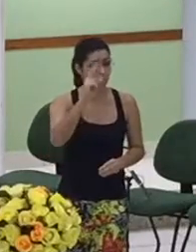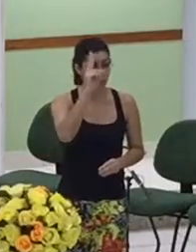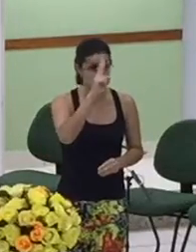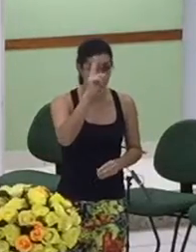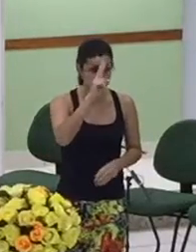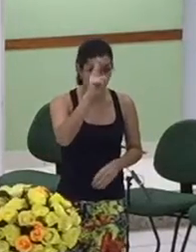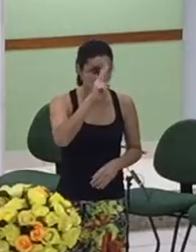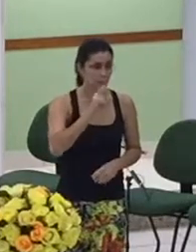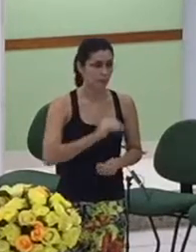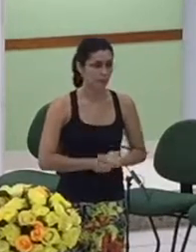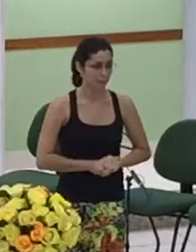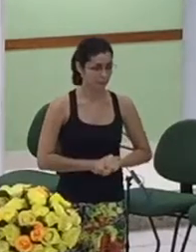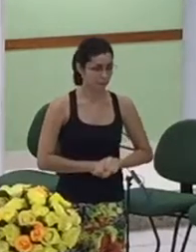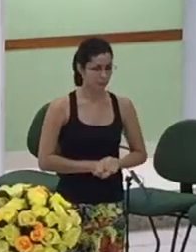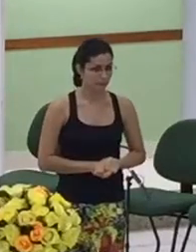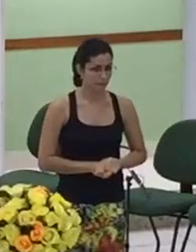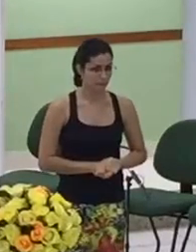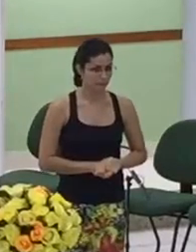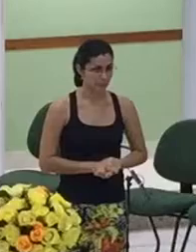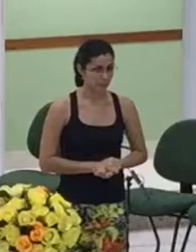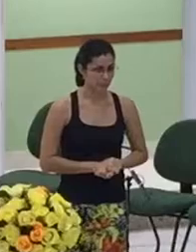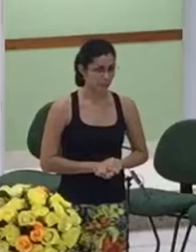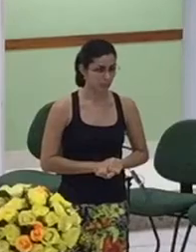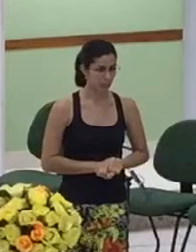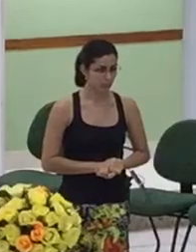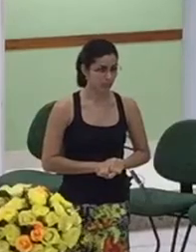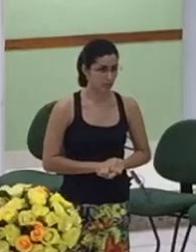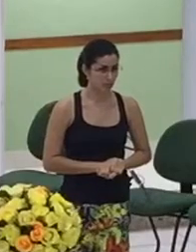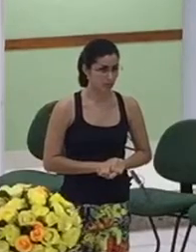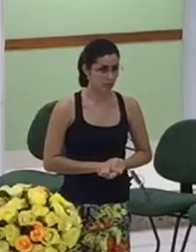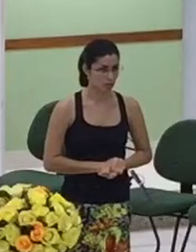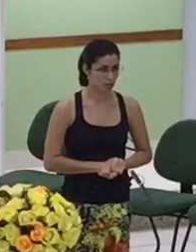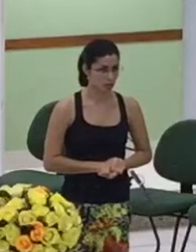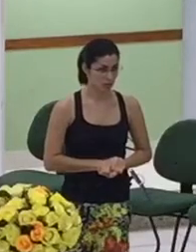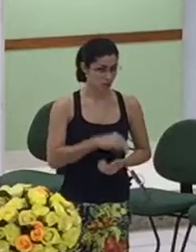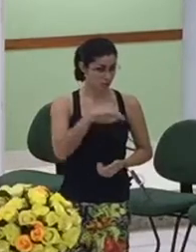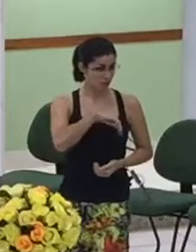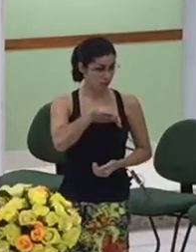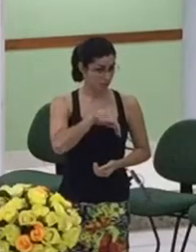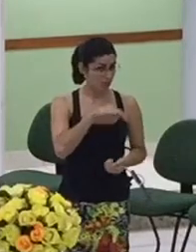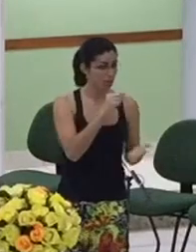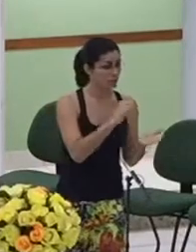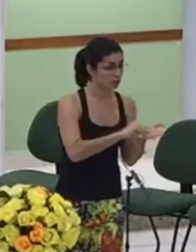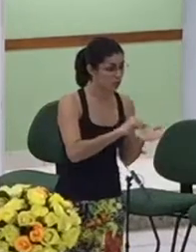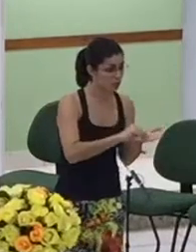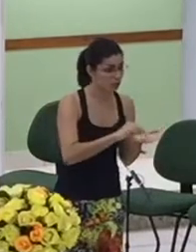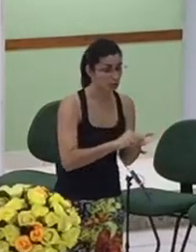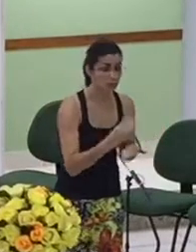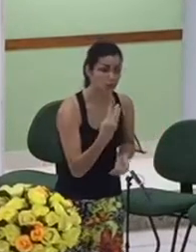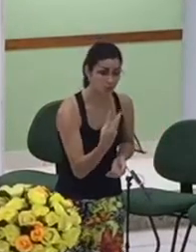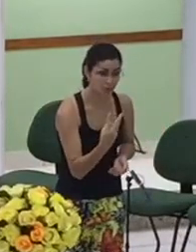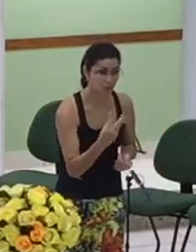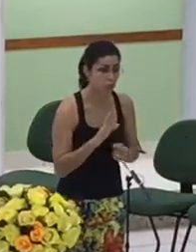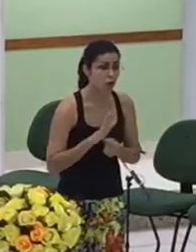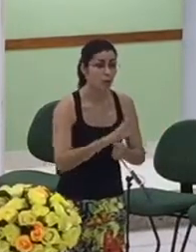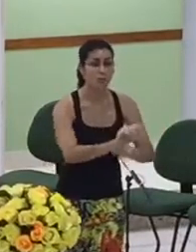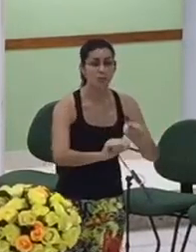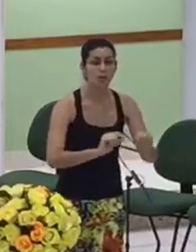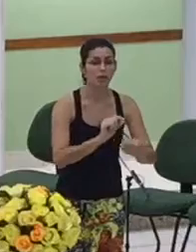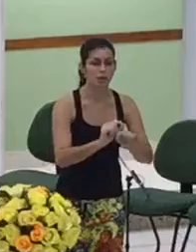já logo no começo Mateus ele no versículo 3 fala que Judá gerou de Tamar